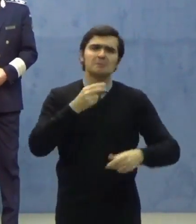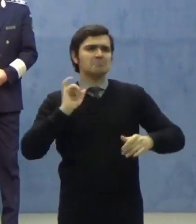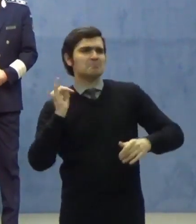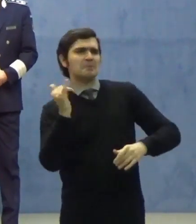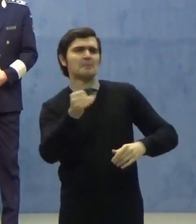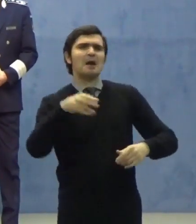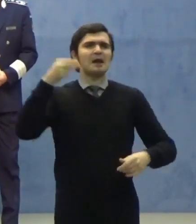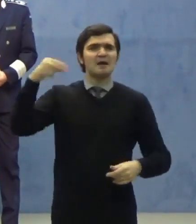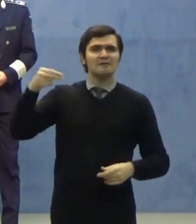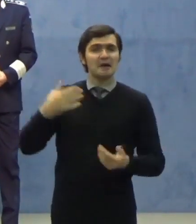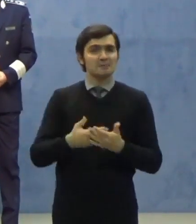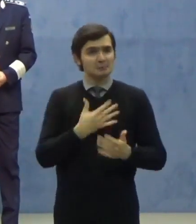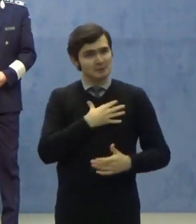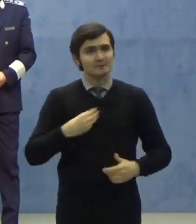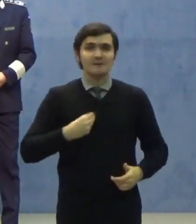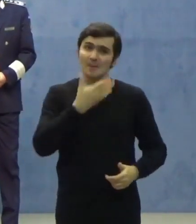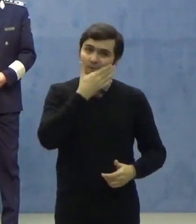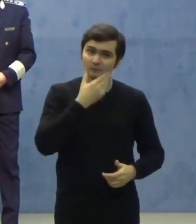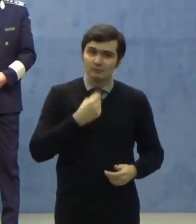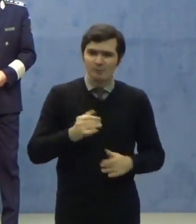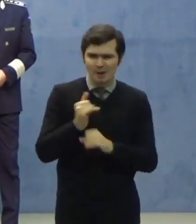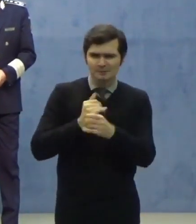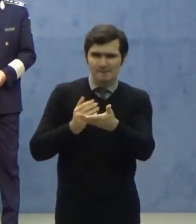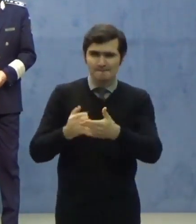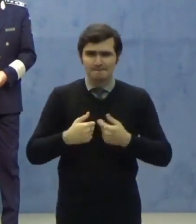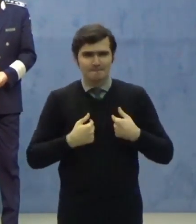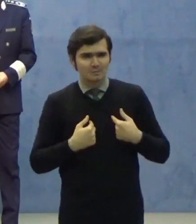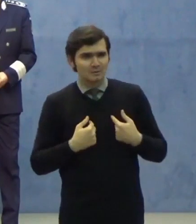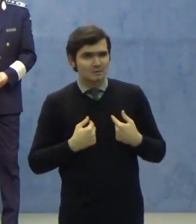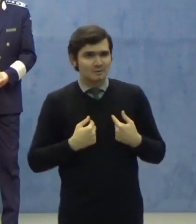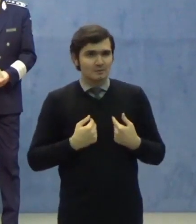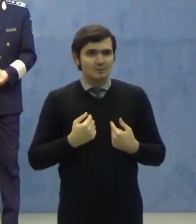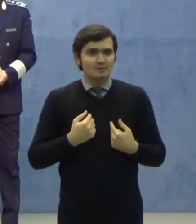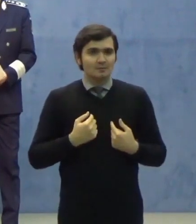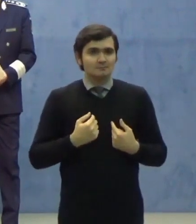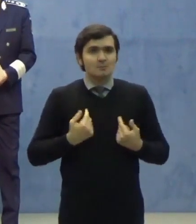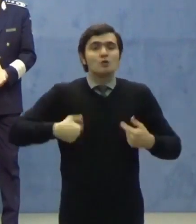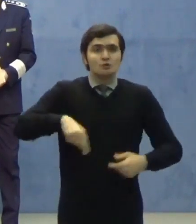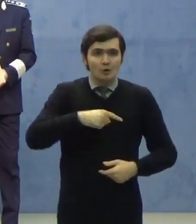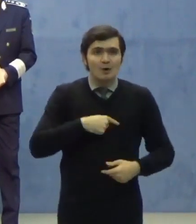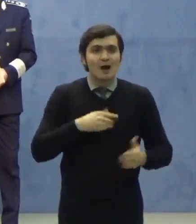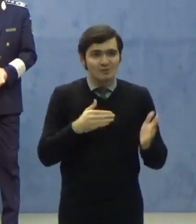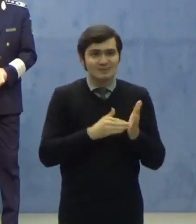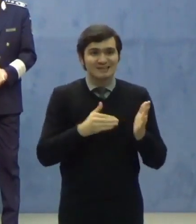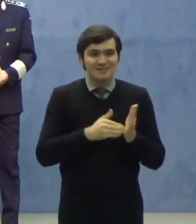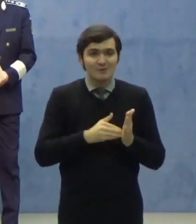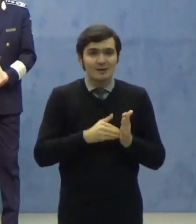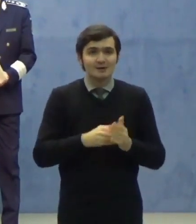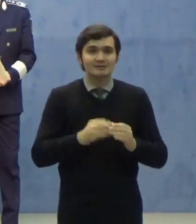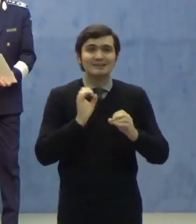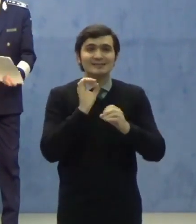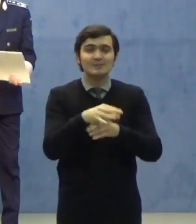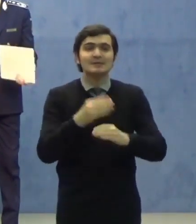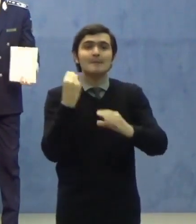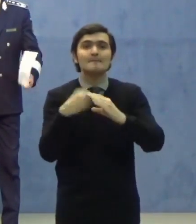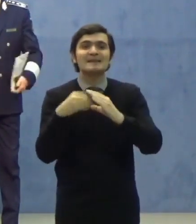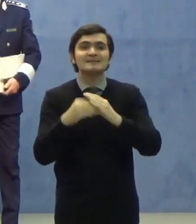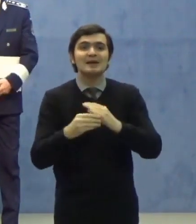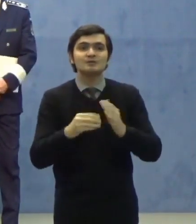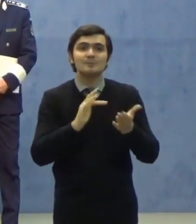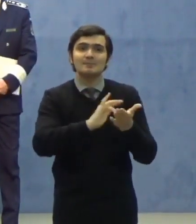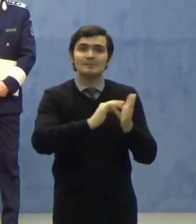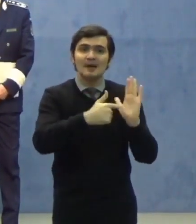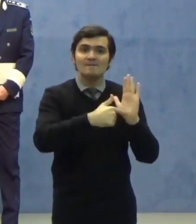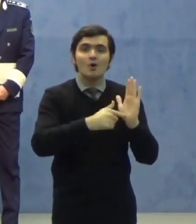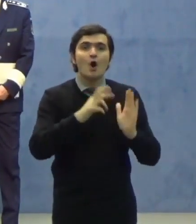având în vedere că vremea a fost frumoasă Am fost necesitati să emitem și un mesaj prin Roalert să reamintim